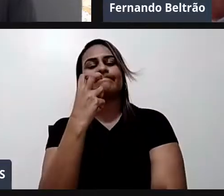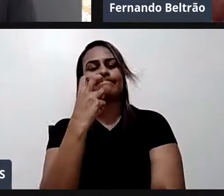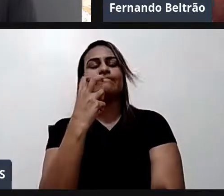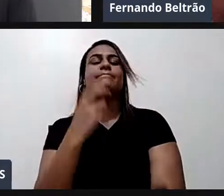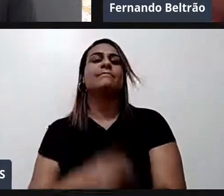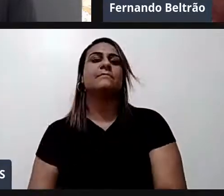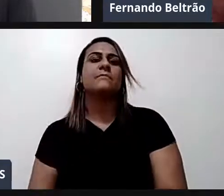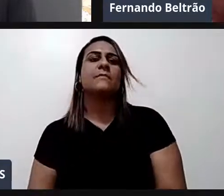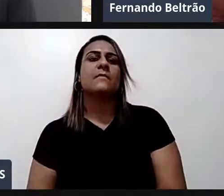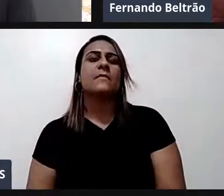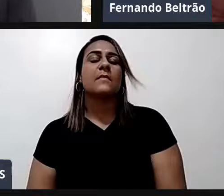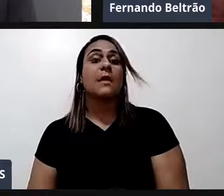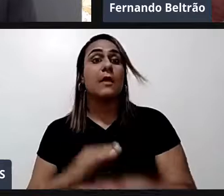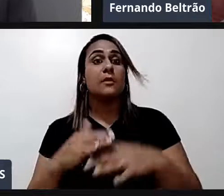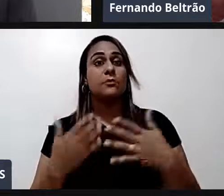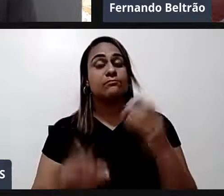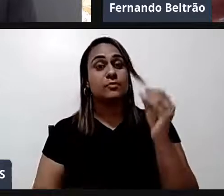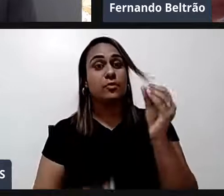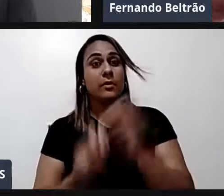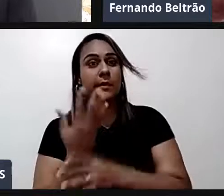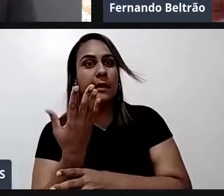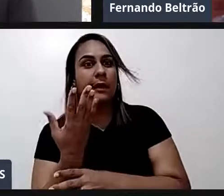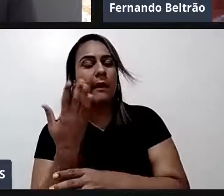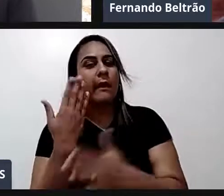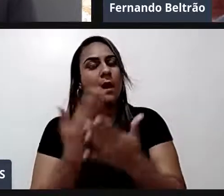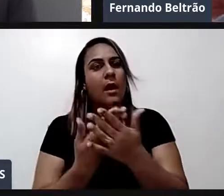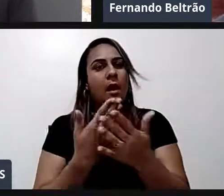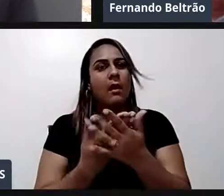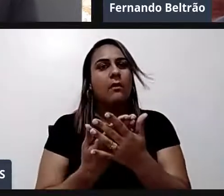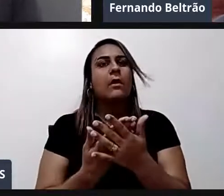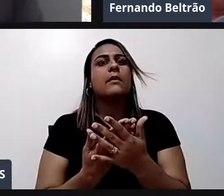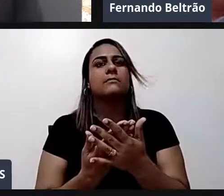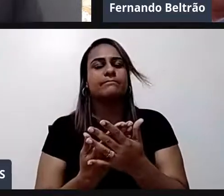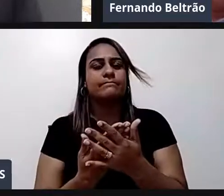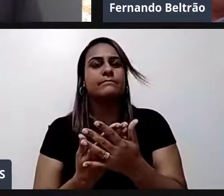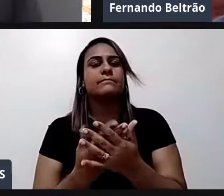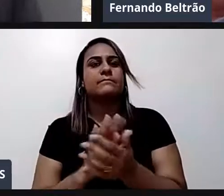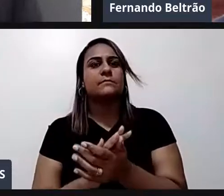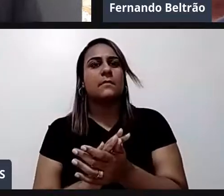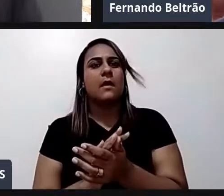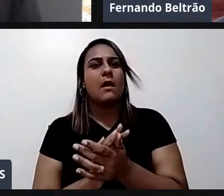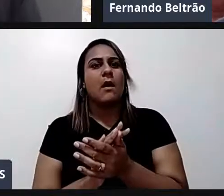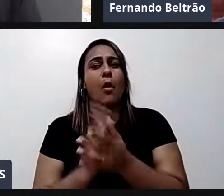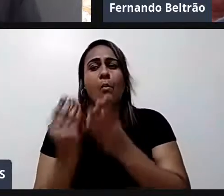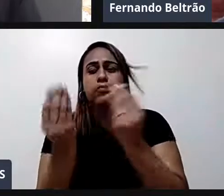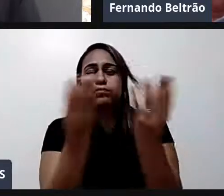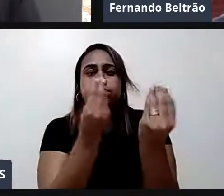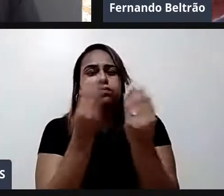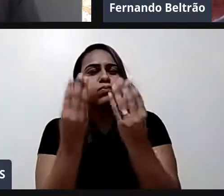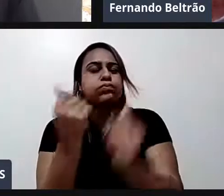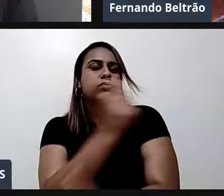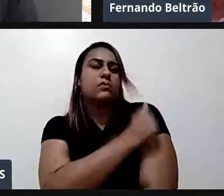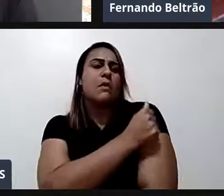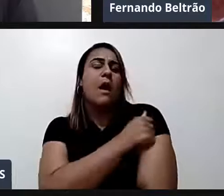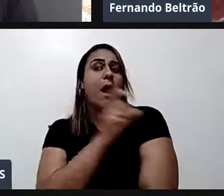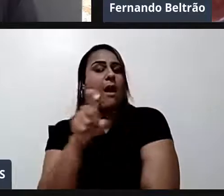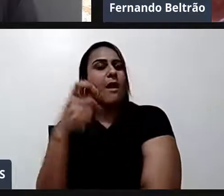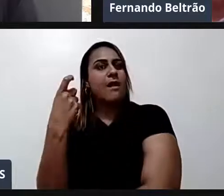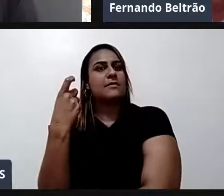Quando eu fiz. Um monte de ex-alunos. Que me acompanhavam. Começaram a agradecer. pedir para fazer